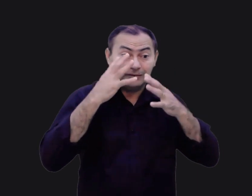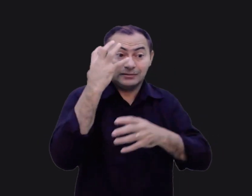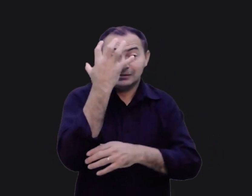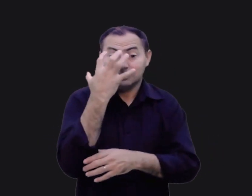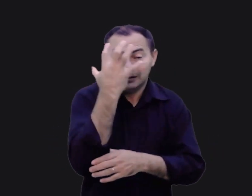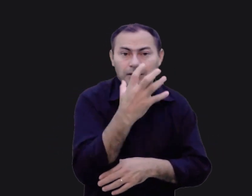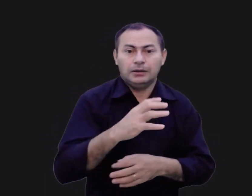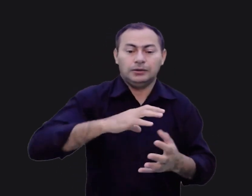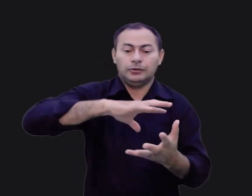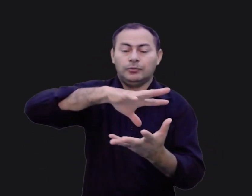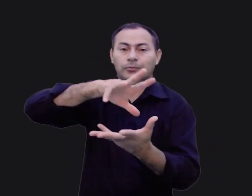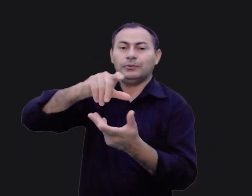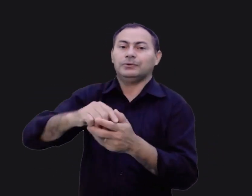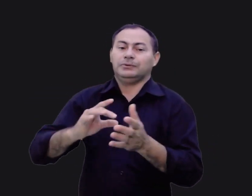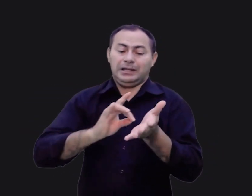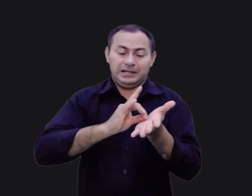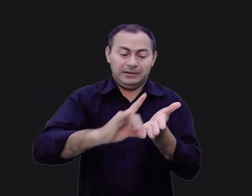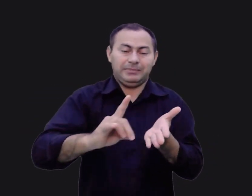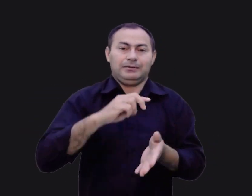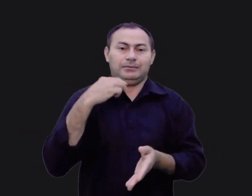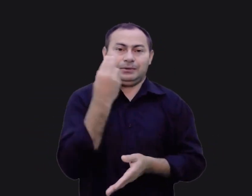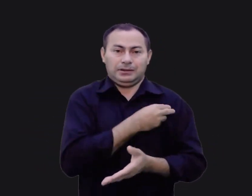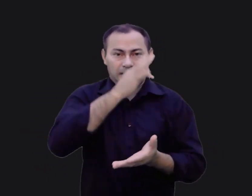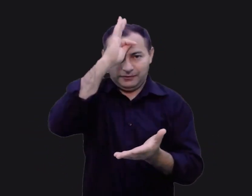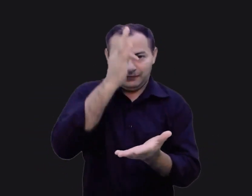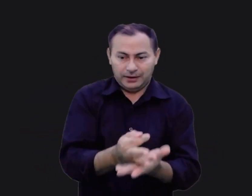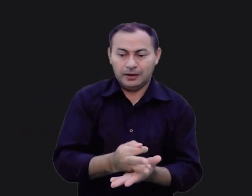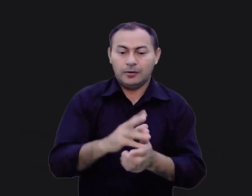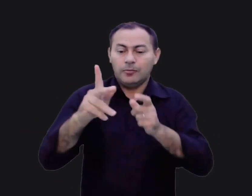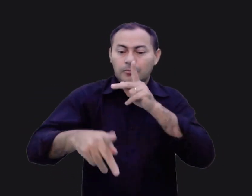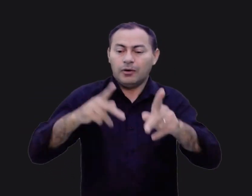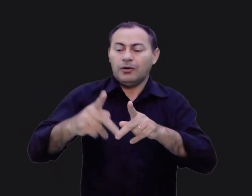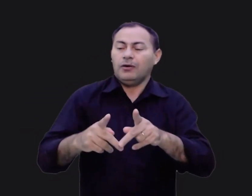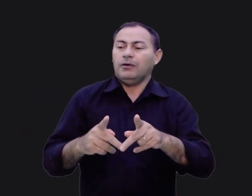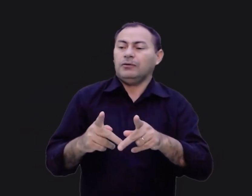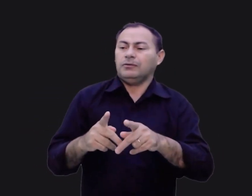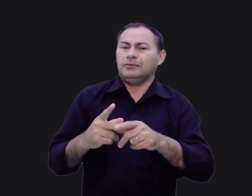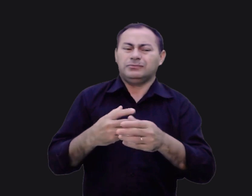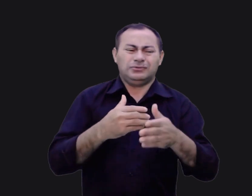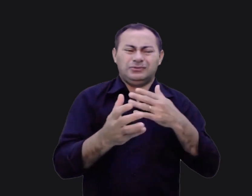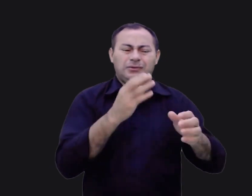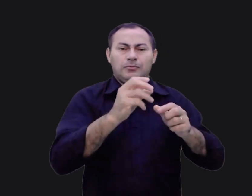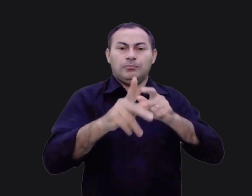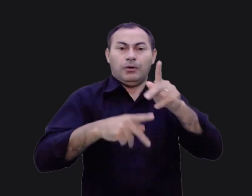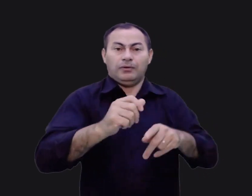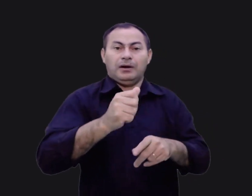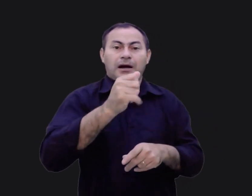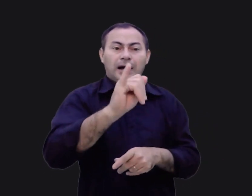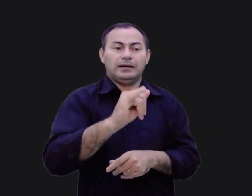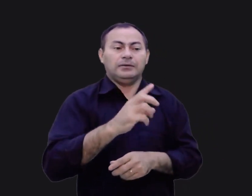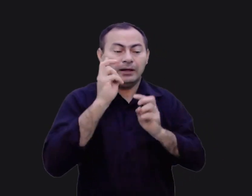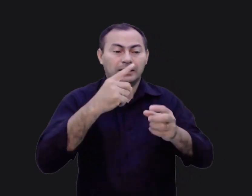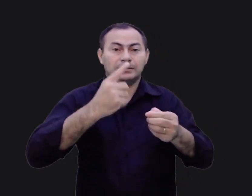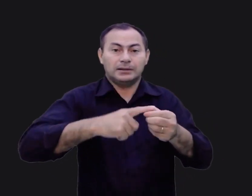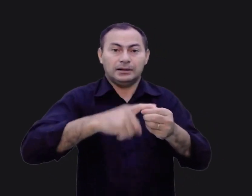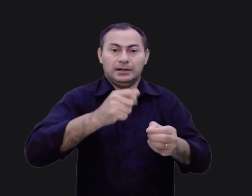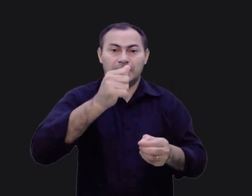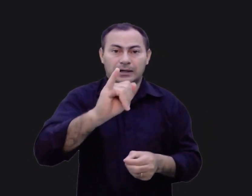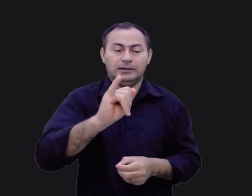grande inimigo da nossa fé. Pelo fato do povo de Deus ter subestimado o povo de Ai, muitos consideram a cidade de Ai